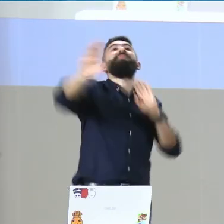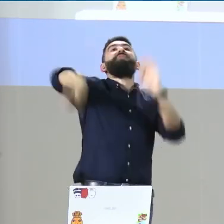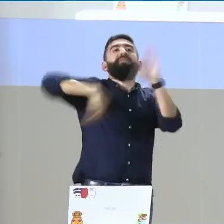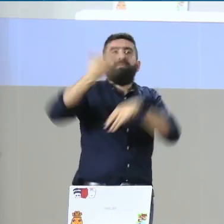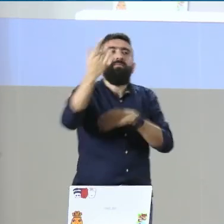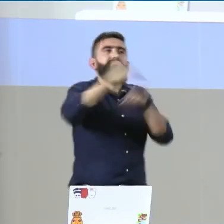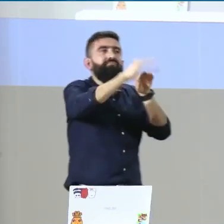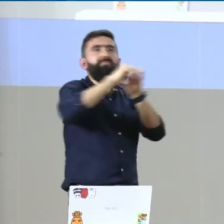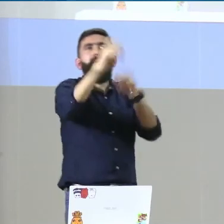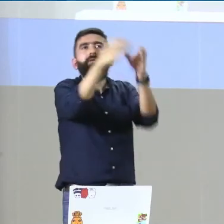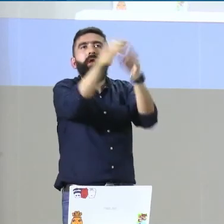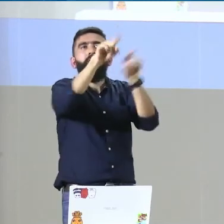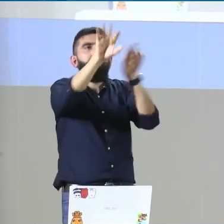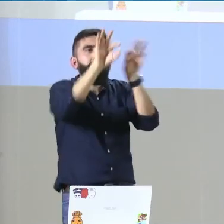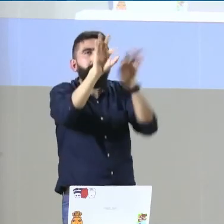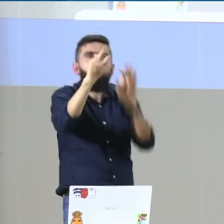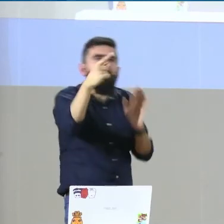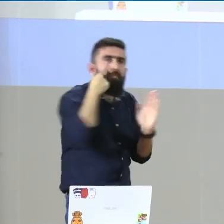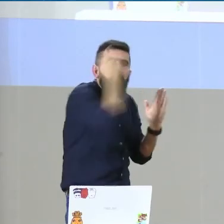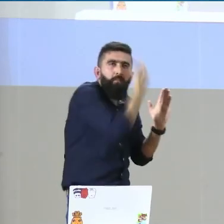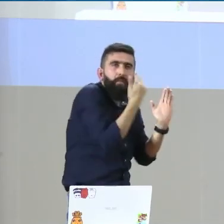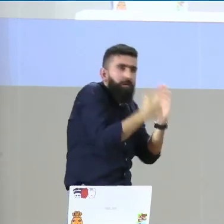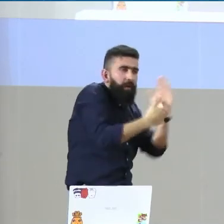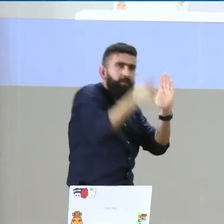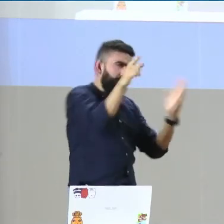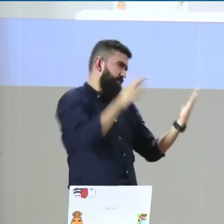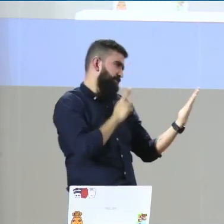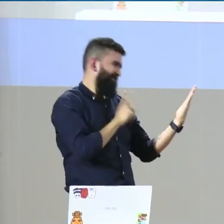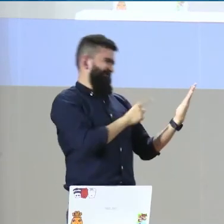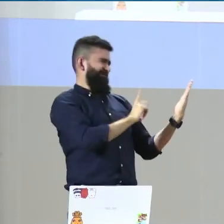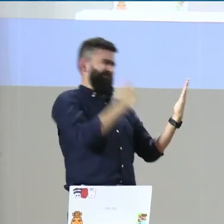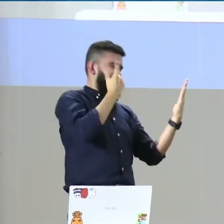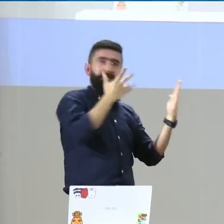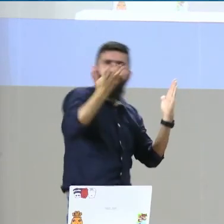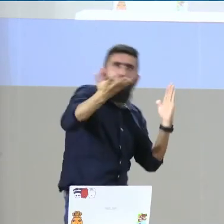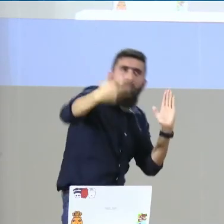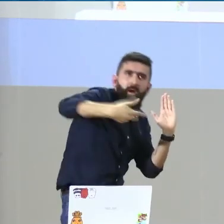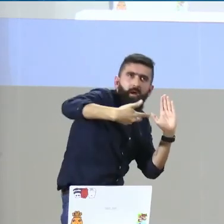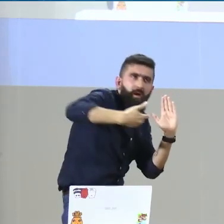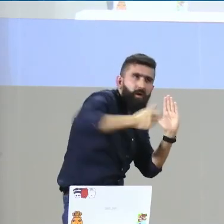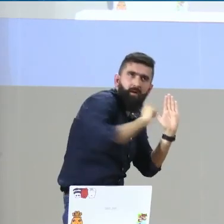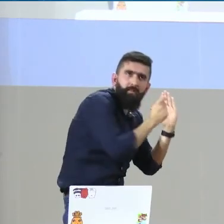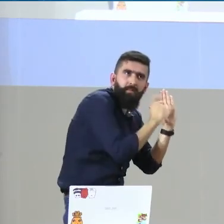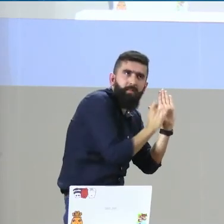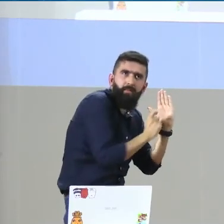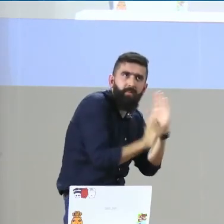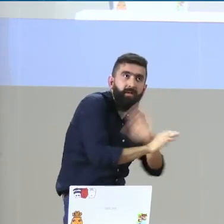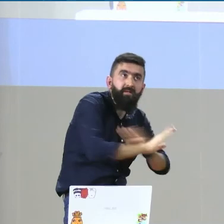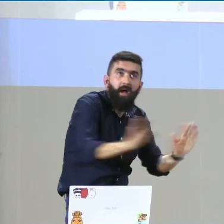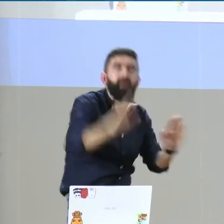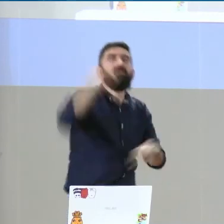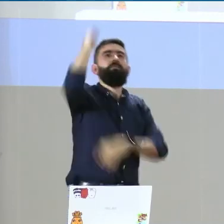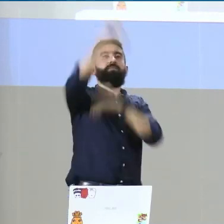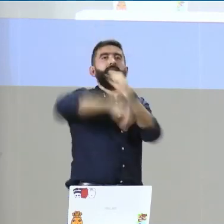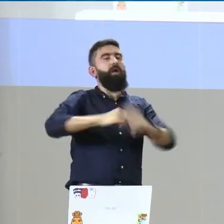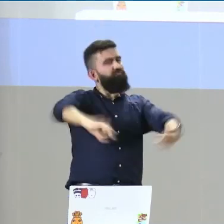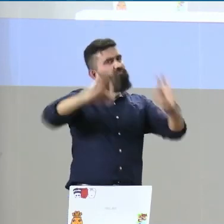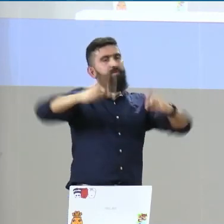correcciones, ajustes y demás, para ya después empezar a invitar a algunas personas de las asociaciones, ustedes como la ven, qué observaciones tienen, qué